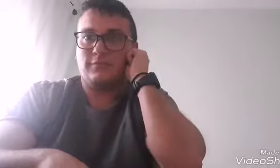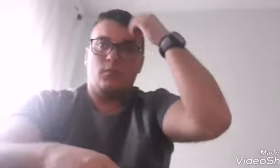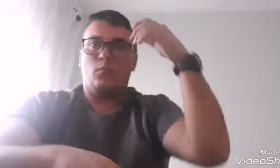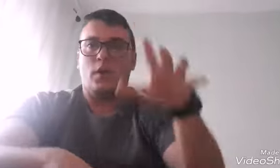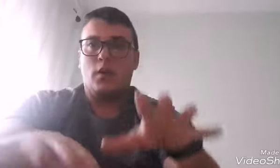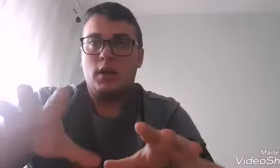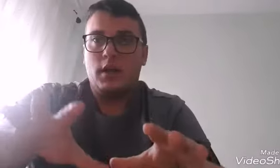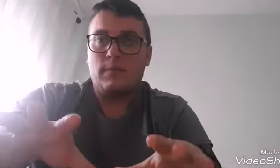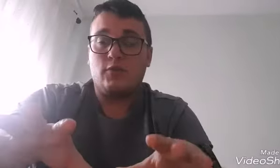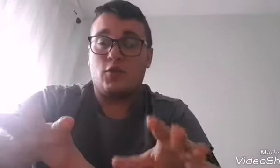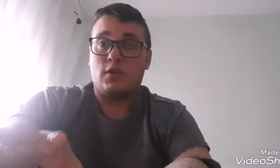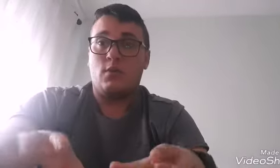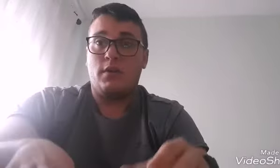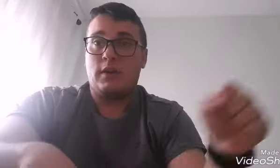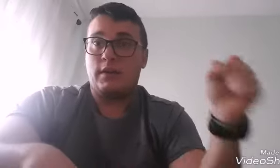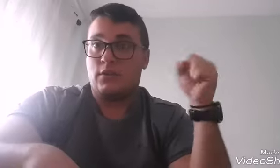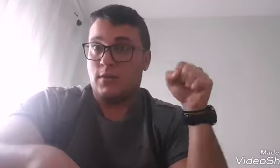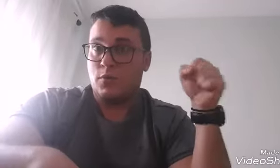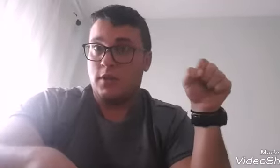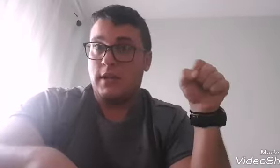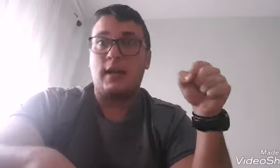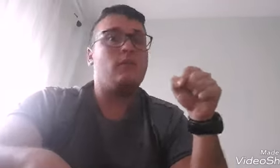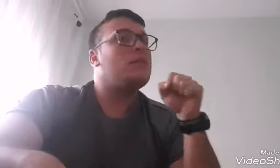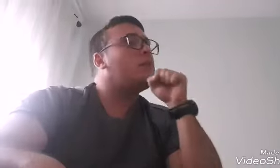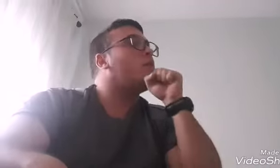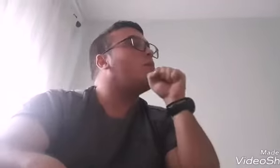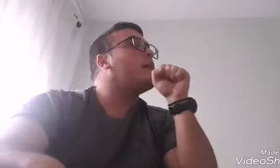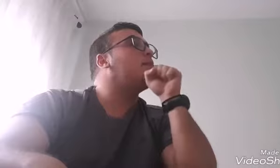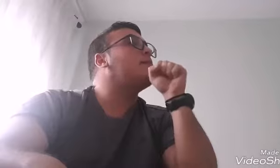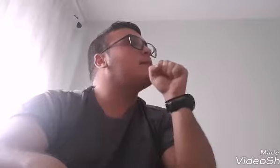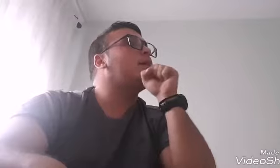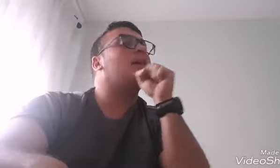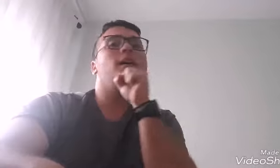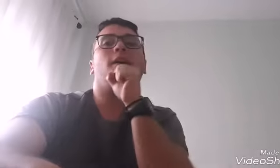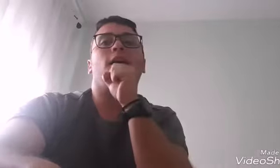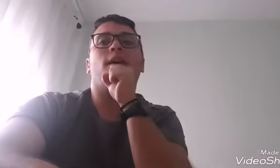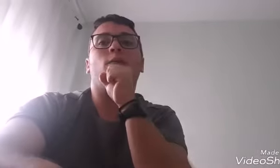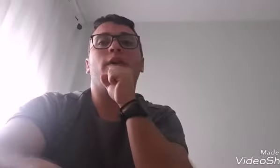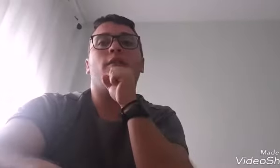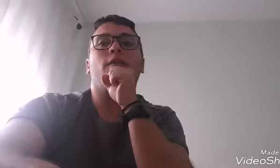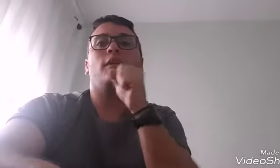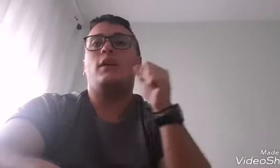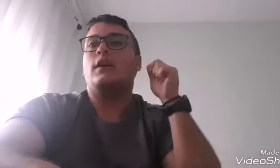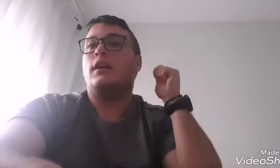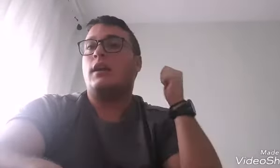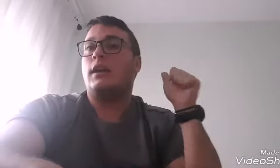Bueno, vamos con abuelo, que es con el puño encerrado, te golpeas la barbilla, abuelo y